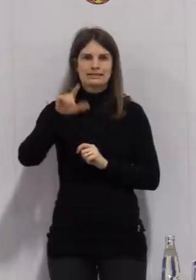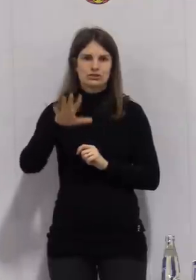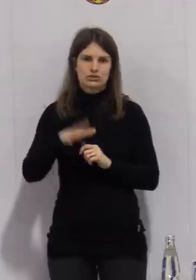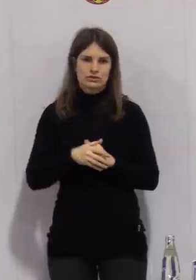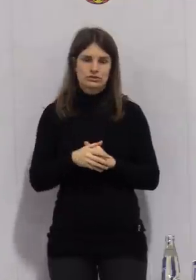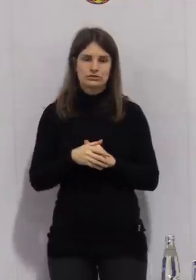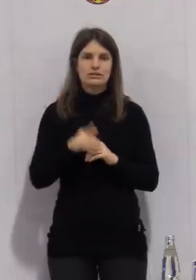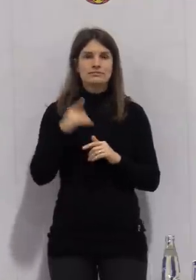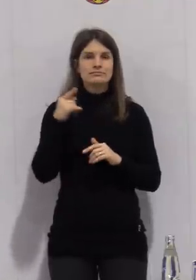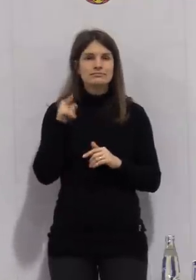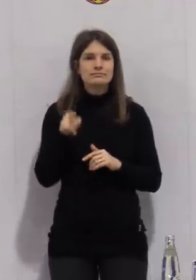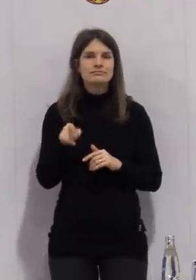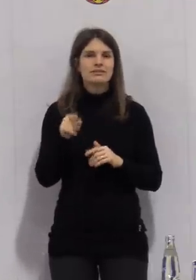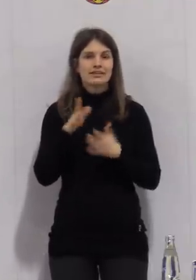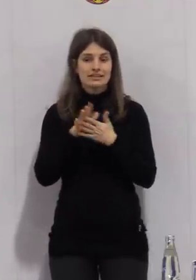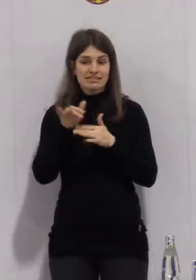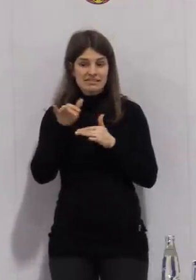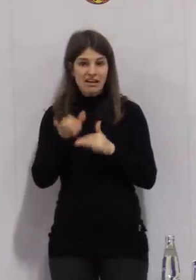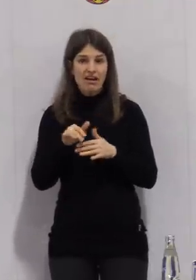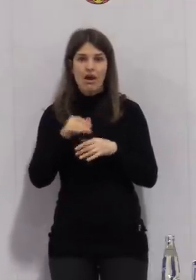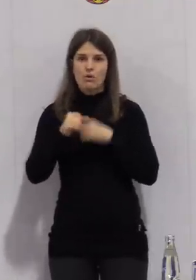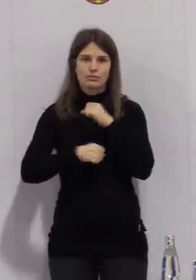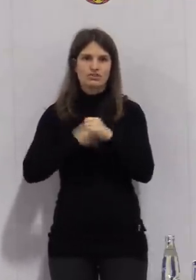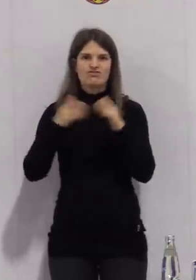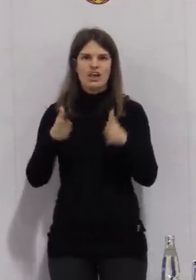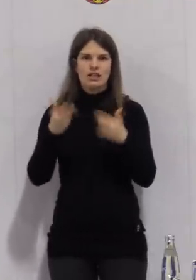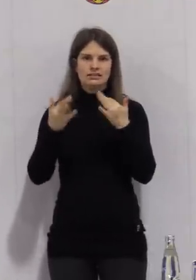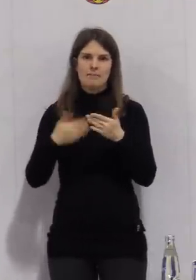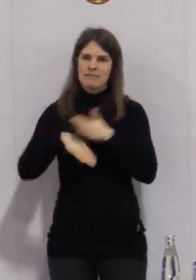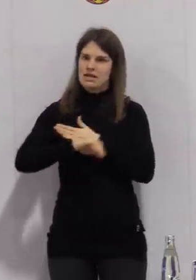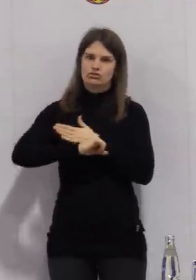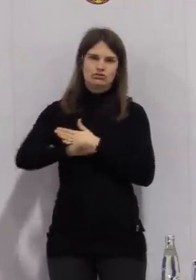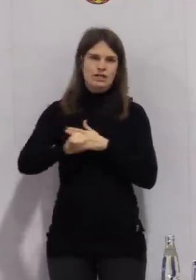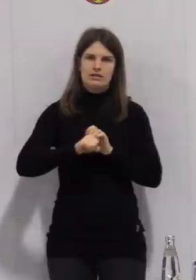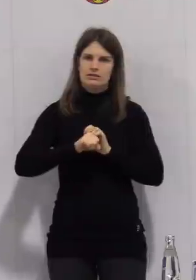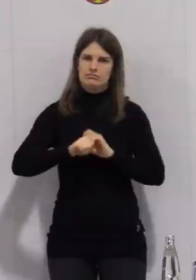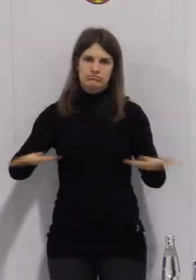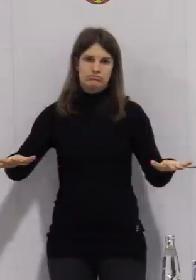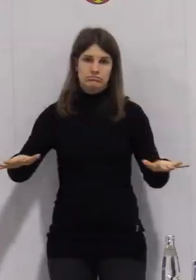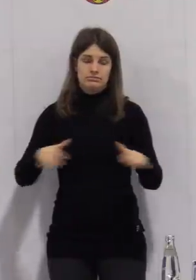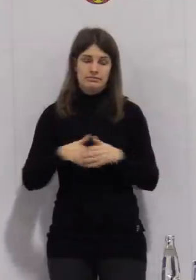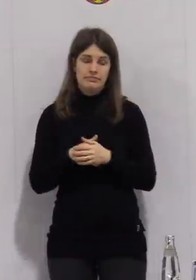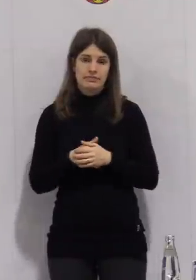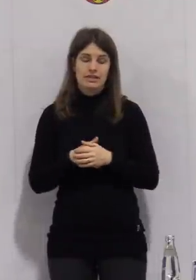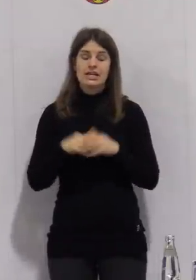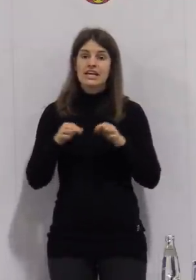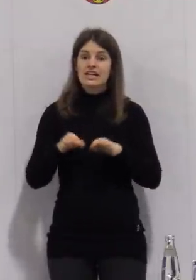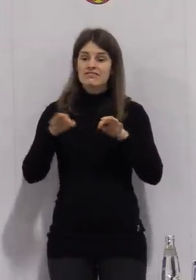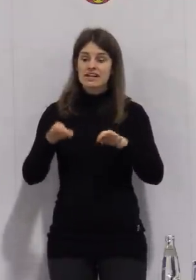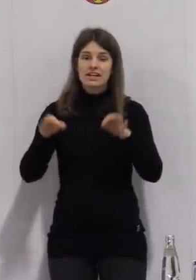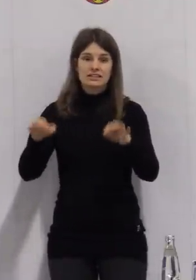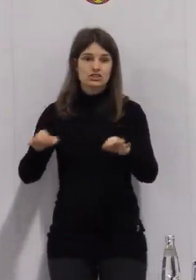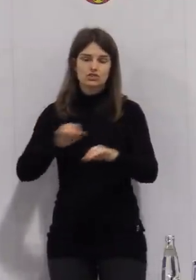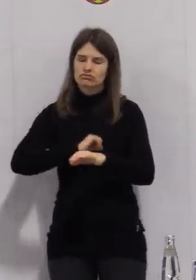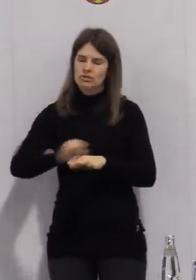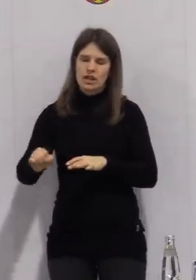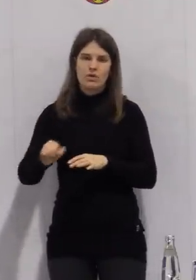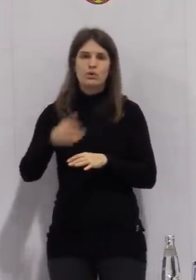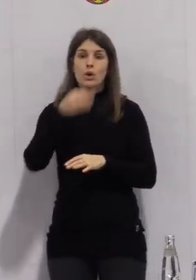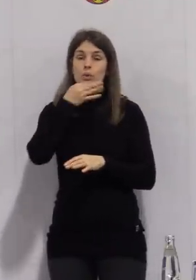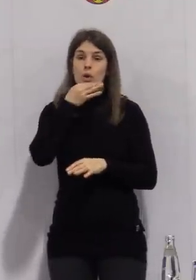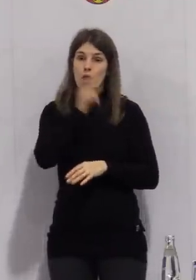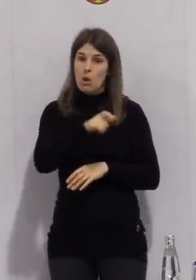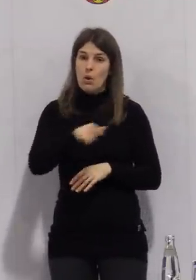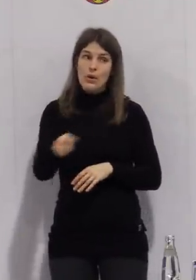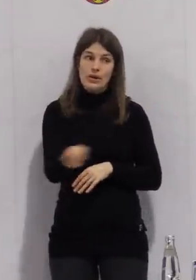die Fallzahlen wachsen schneller, die Infektiosität ist höher, stecken sich auch jüngere Menschen an, aber nach bisherigen